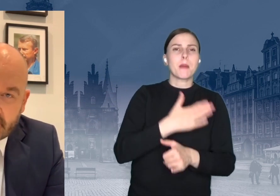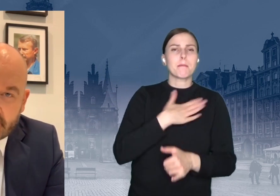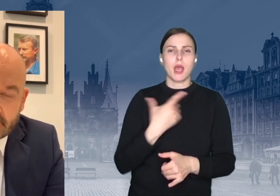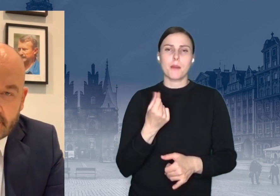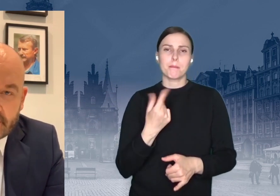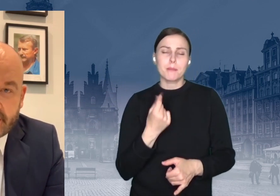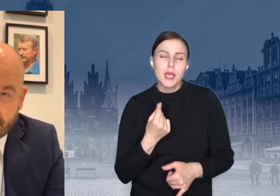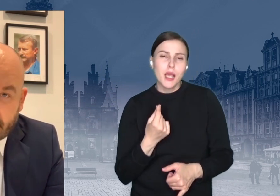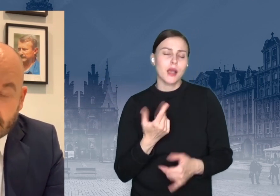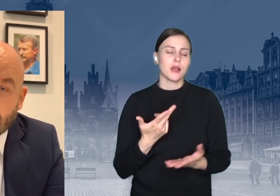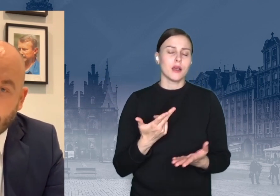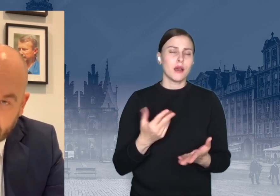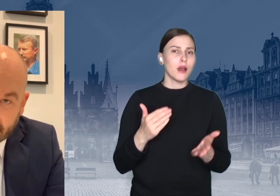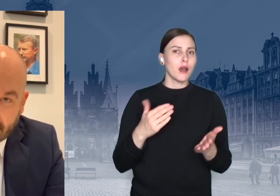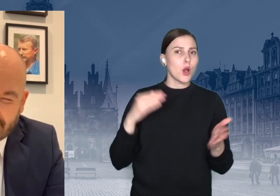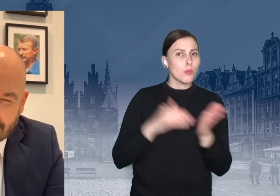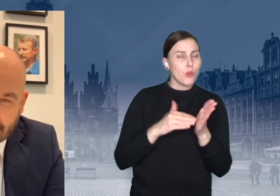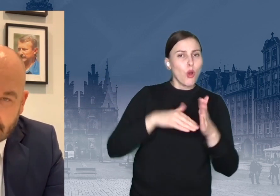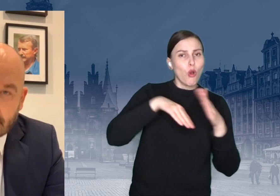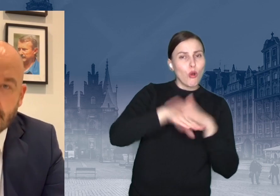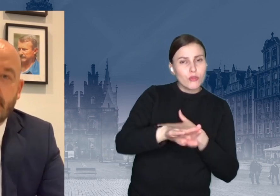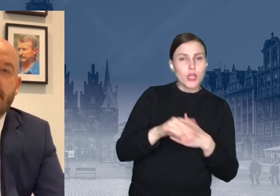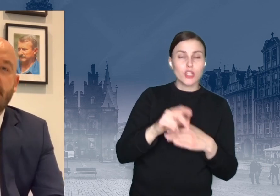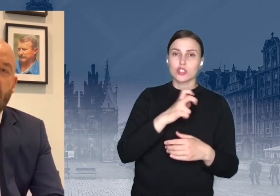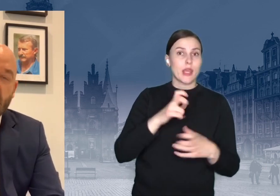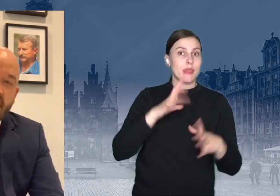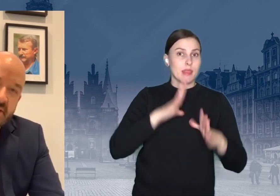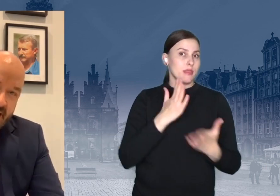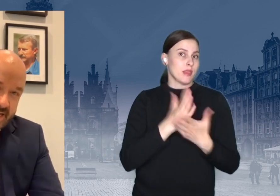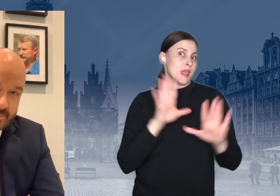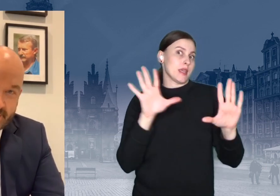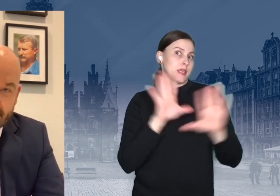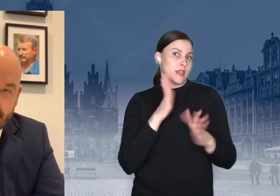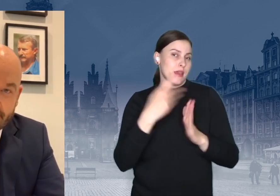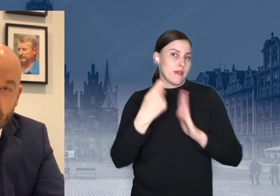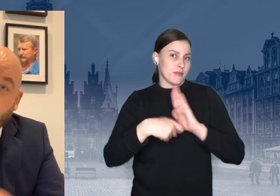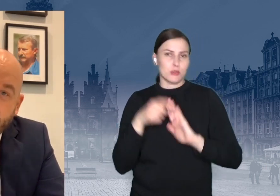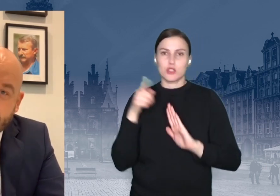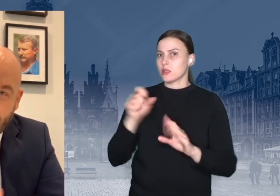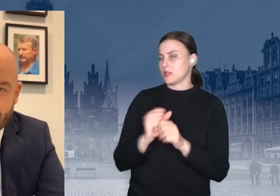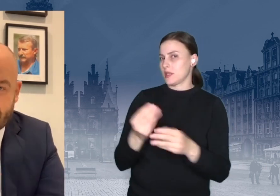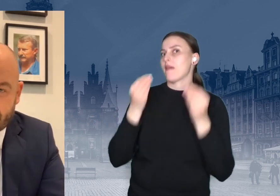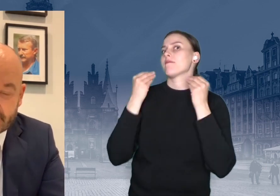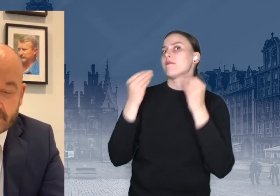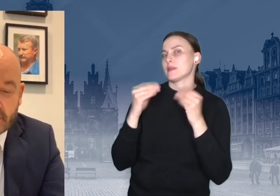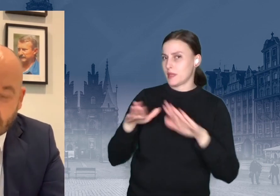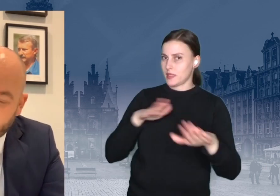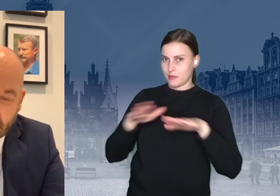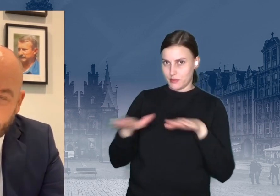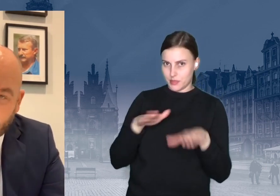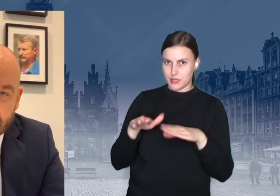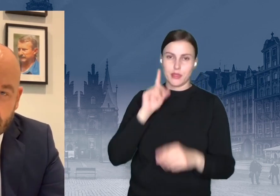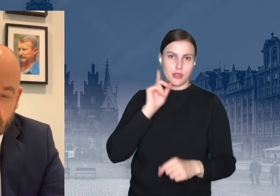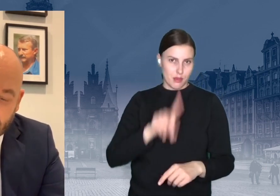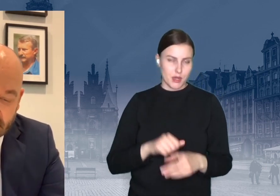nie chcecie iść na film tylko do kina, to to jest idealne miejsce. To to jest idealne miejsce. Jeżeli ktoś nie lubi chodzić